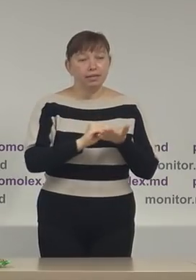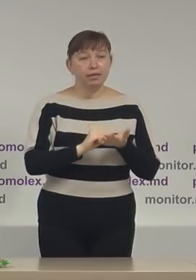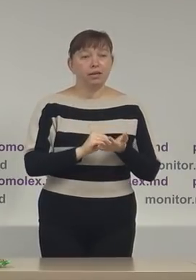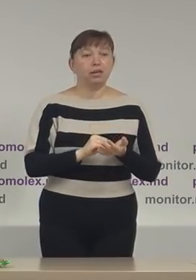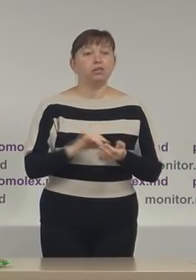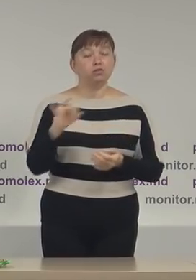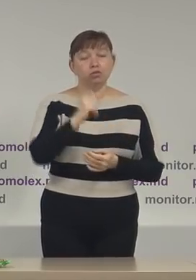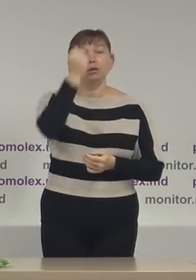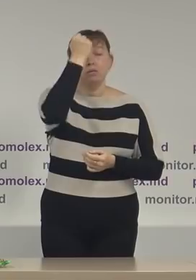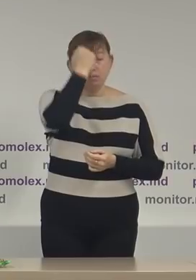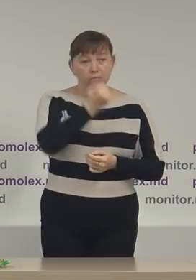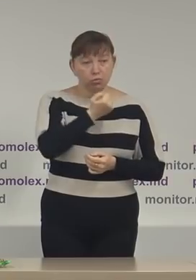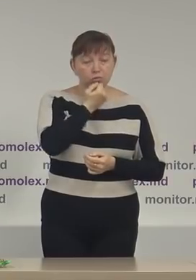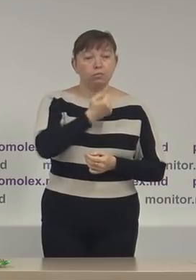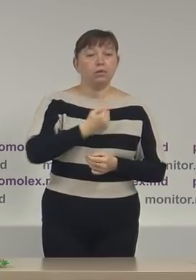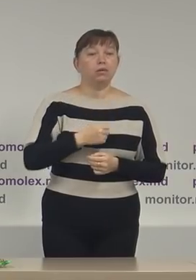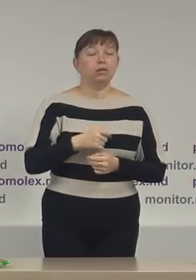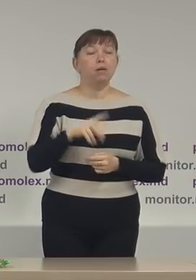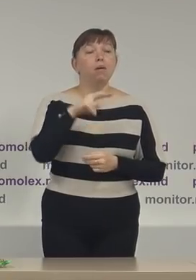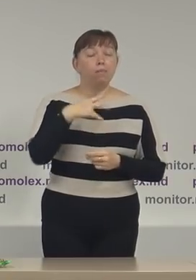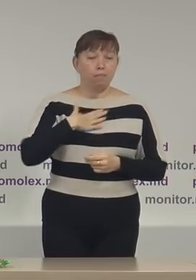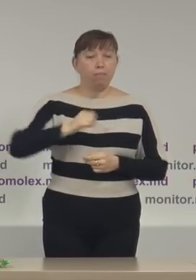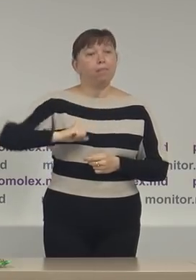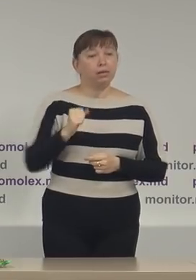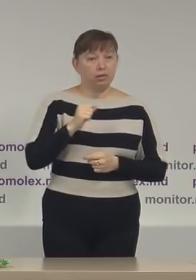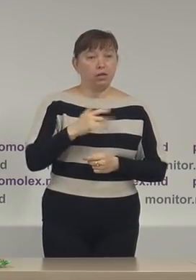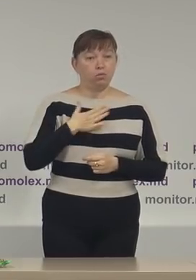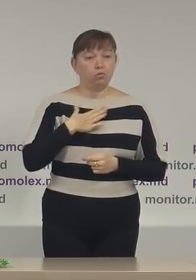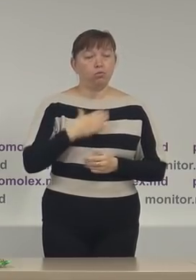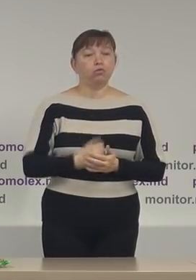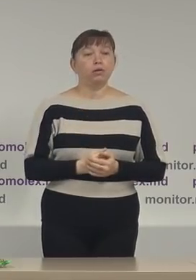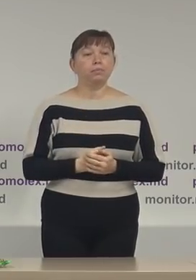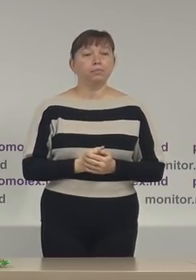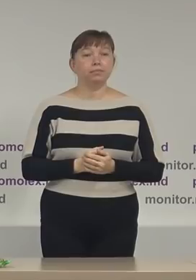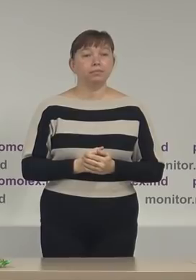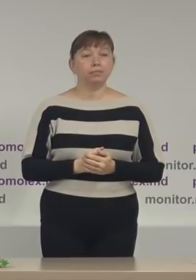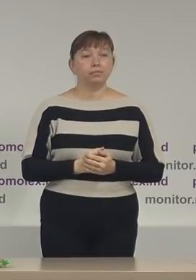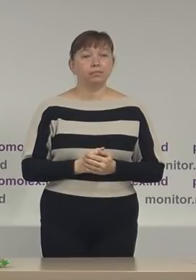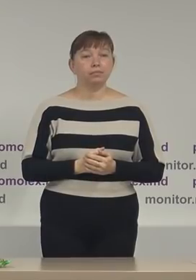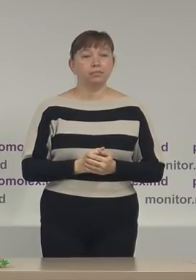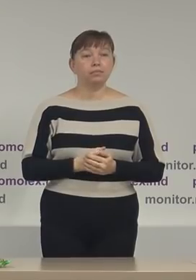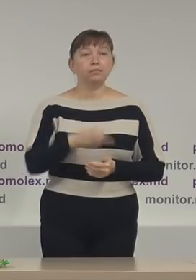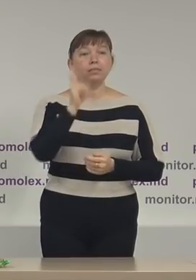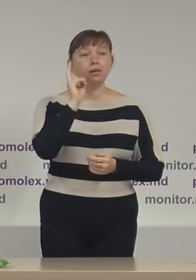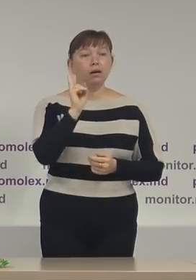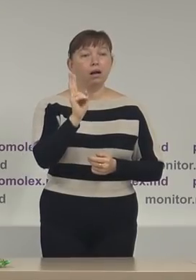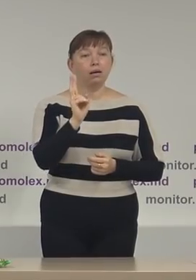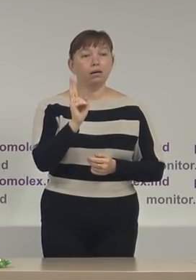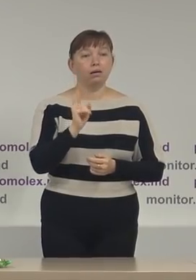aduc sincere mulțumiri partenerilor noștri, care